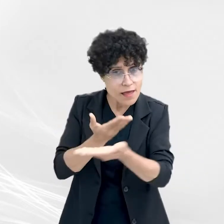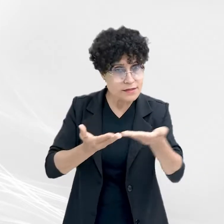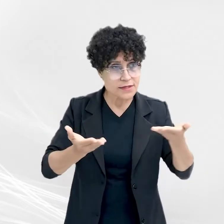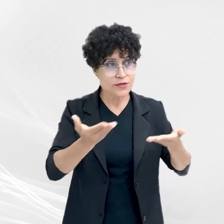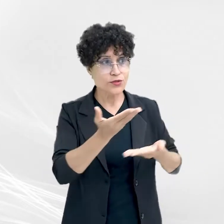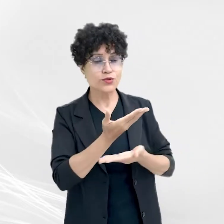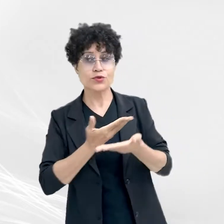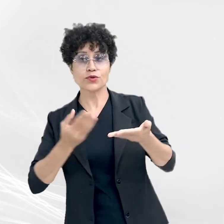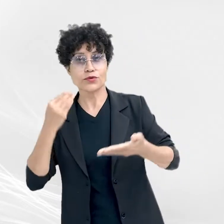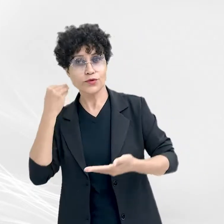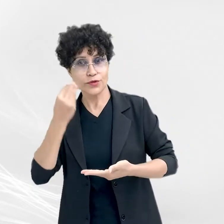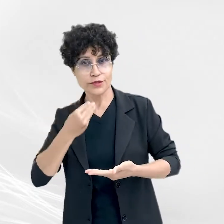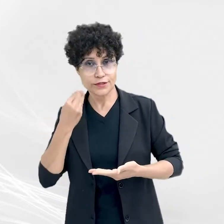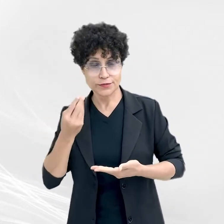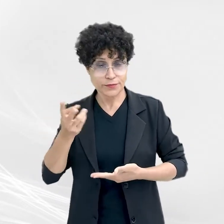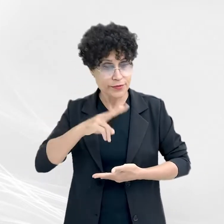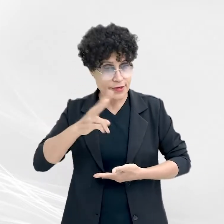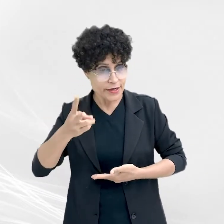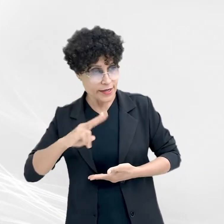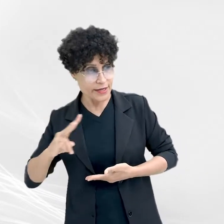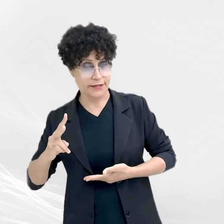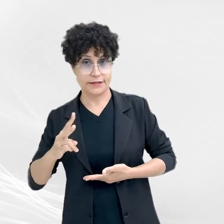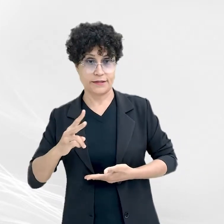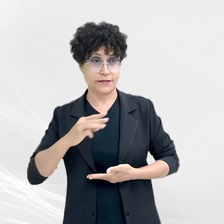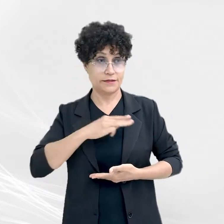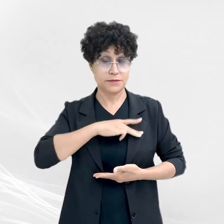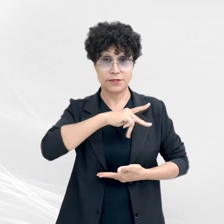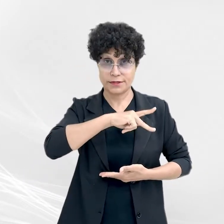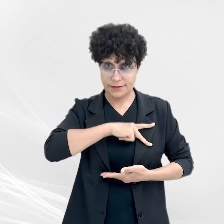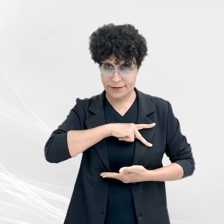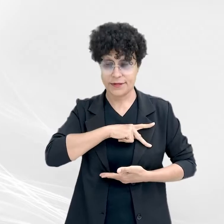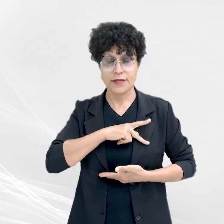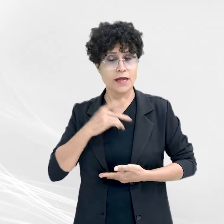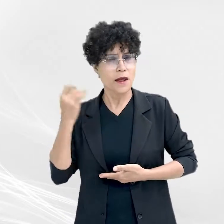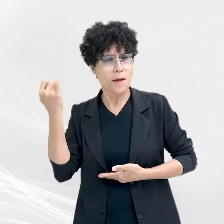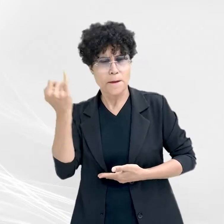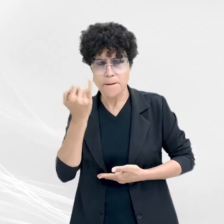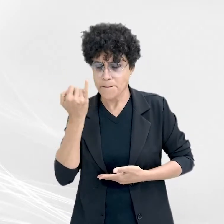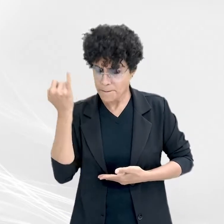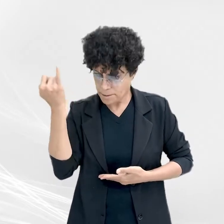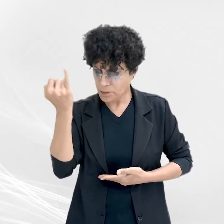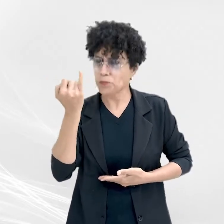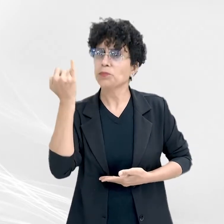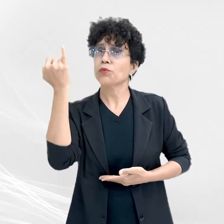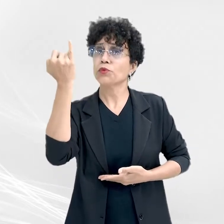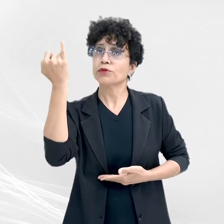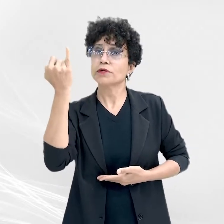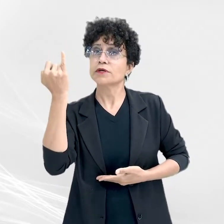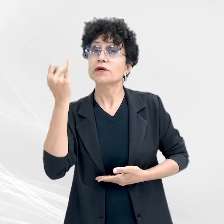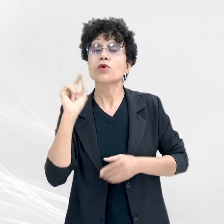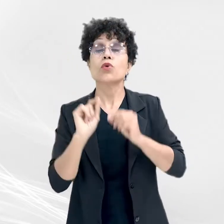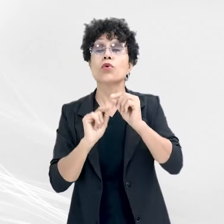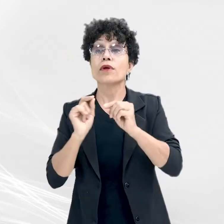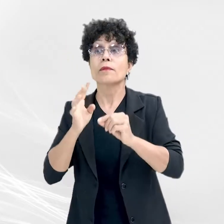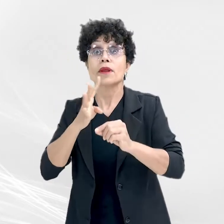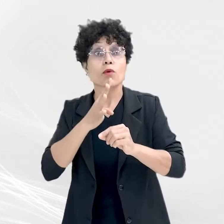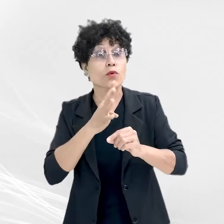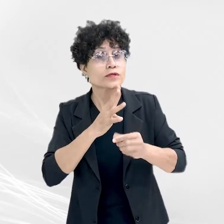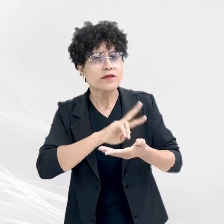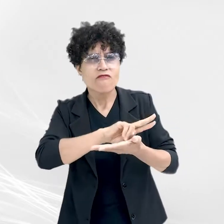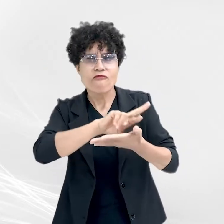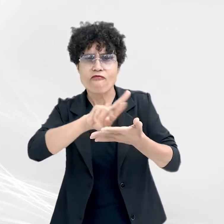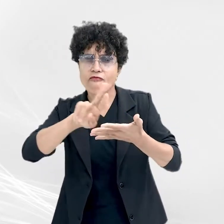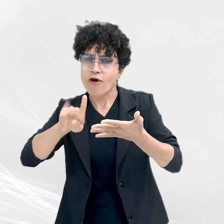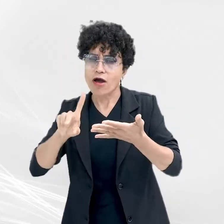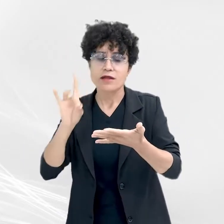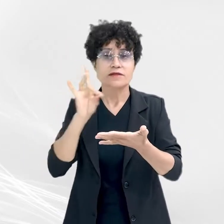troca de experiências entre os ministérios públicos é de importância ímpar para conhecer distintas realidades,